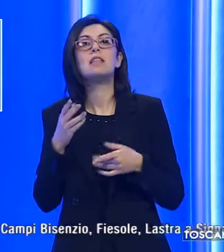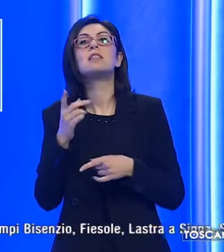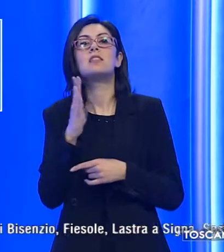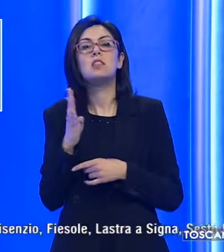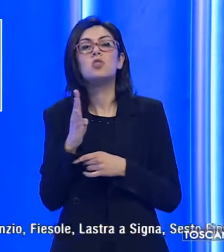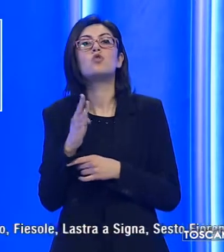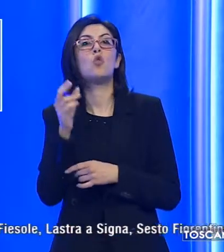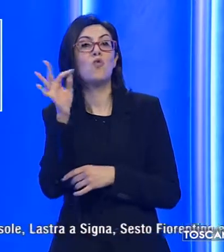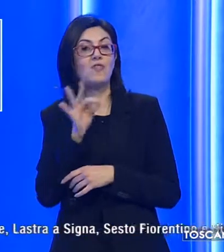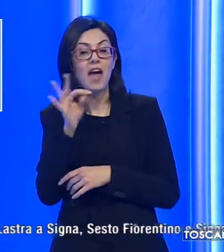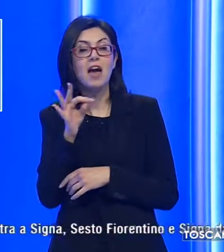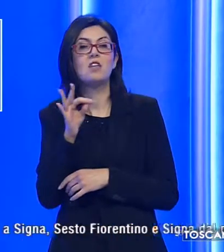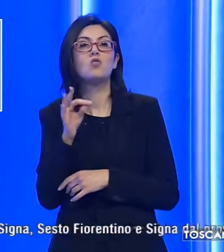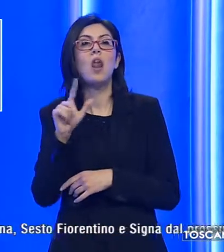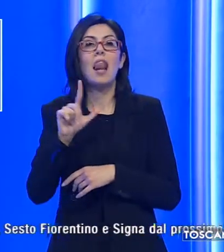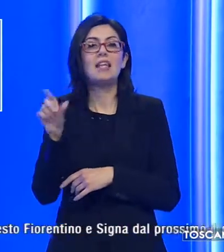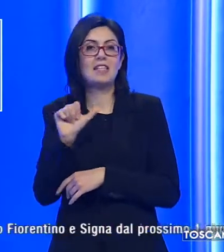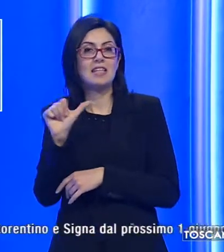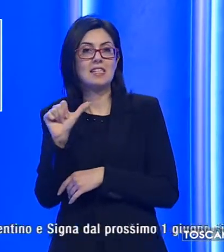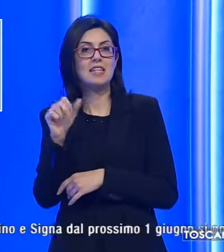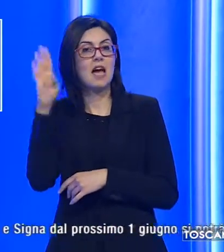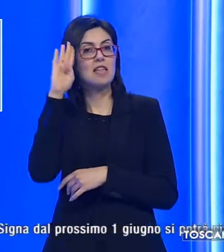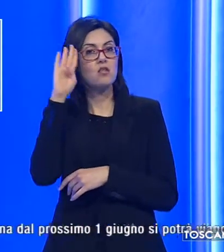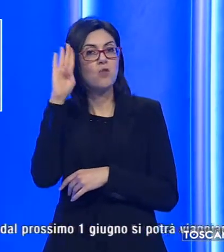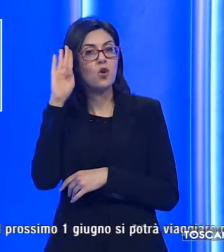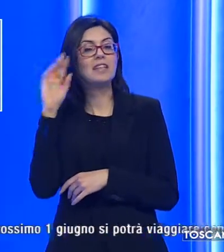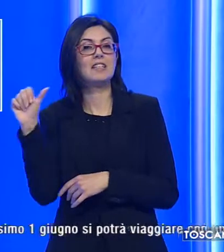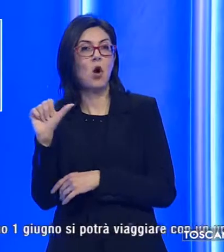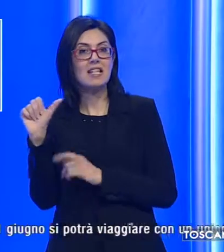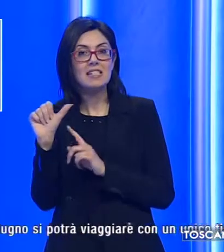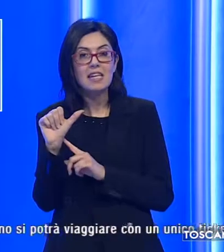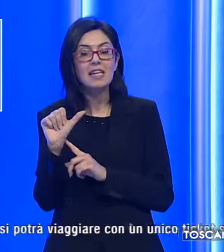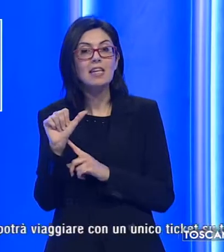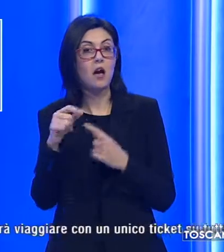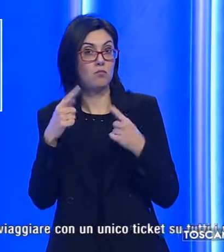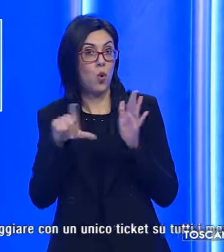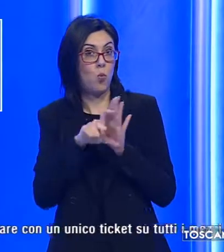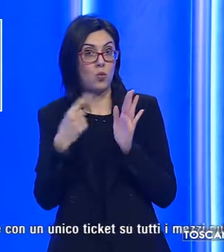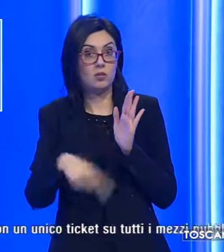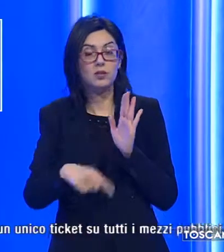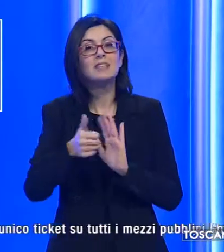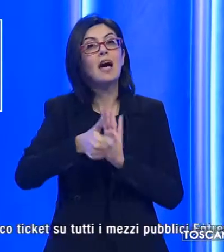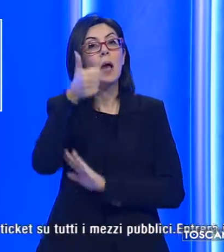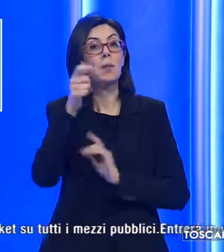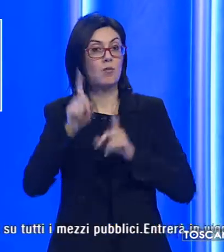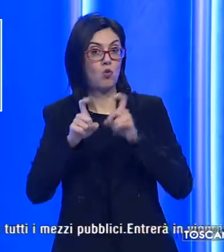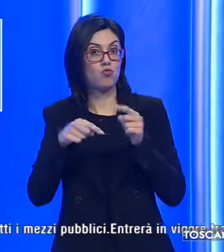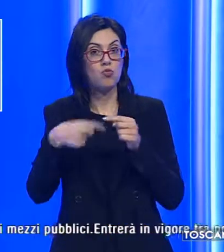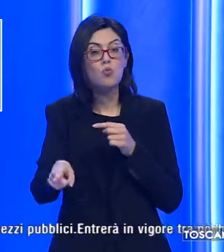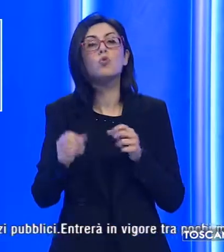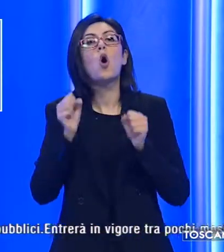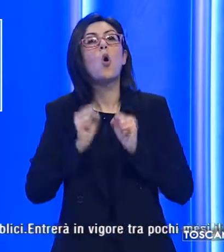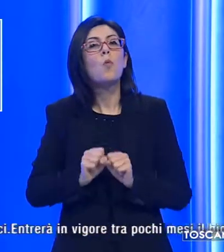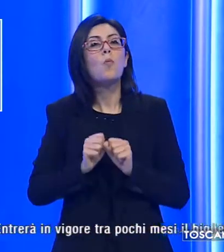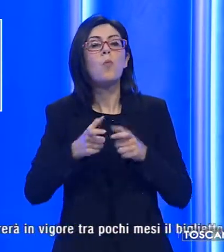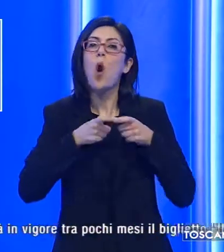la strassigna Sesto Fiorentino e signa dal prossimo primo giugno. potrà viaggiare con